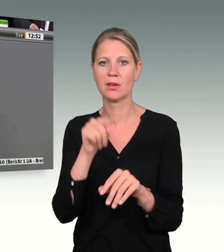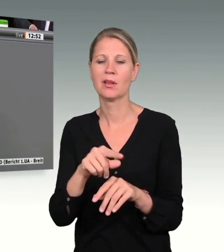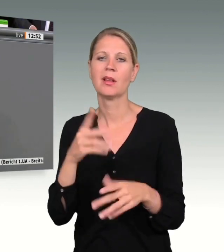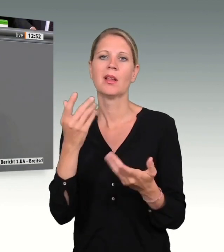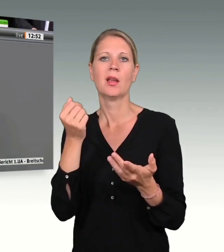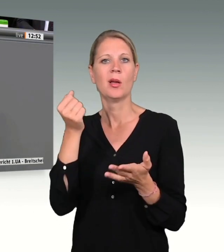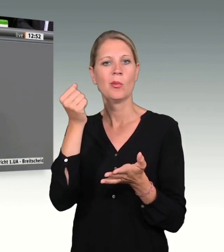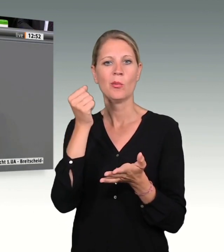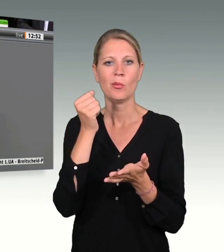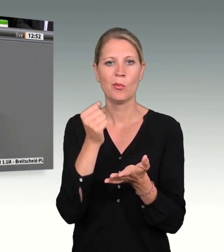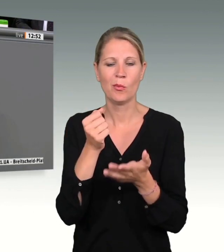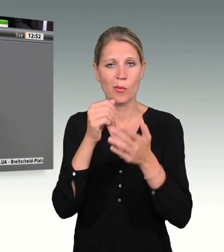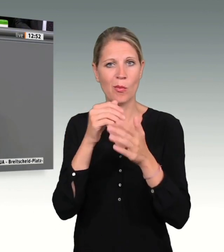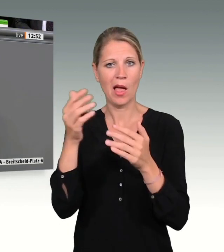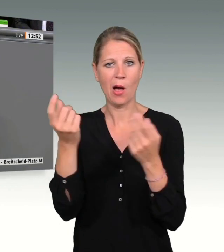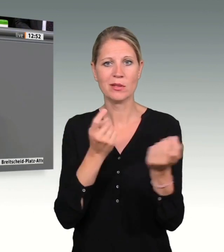außer Landes bringen können.